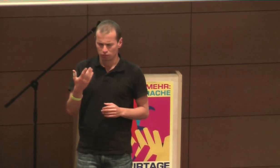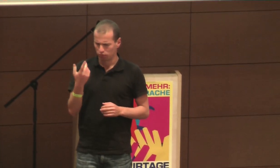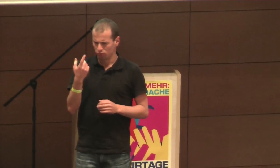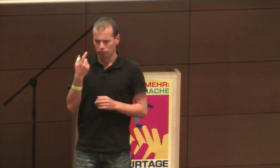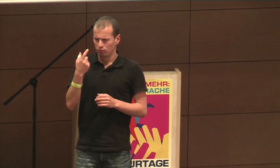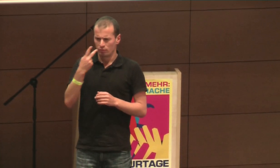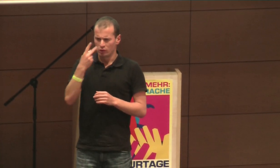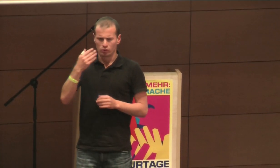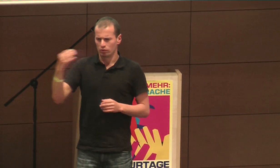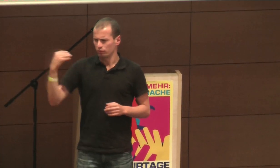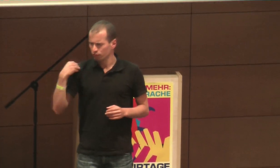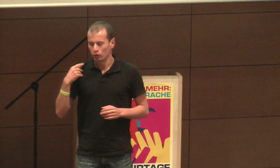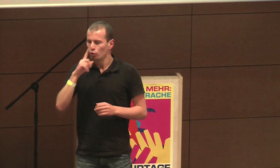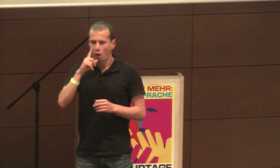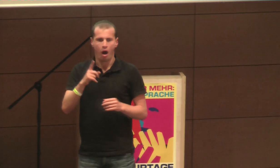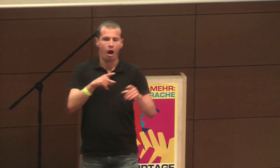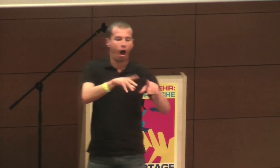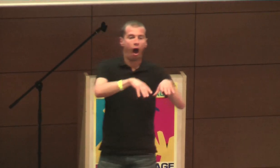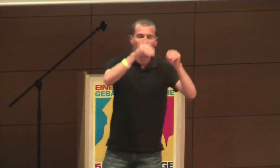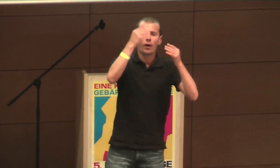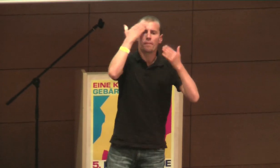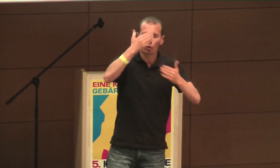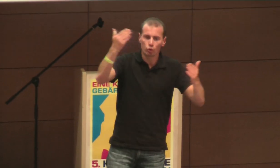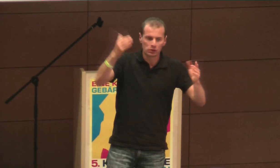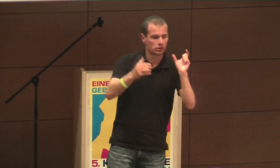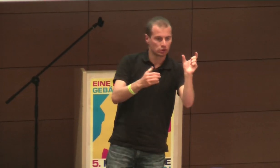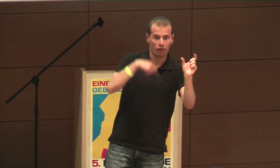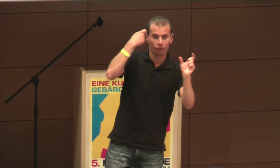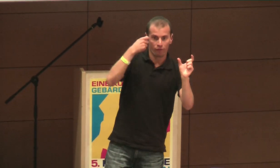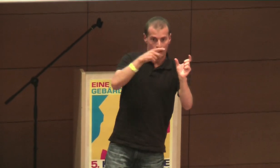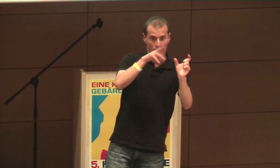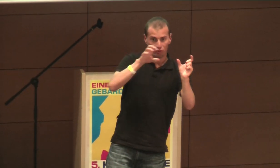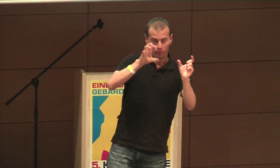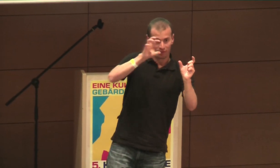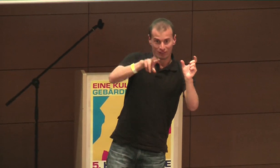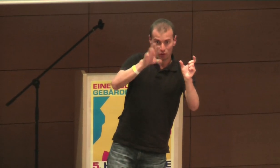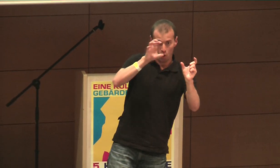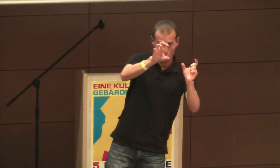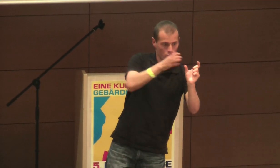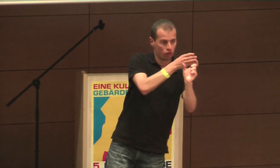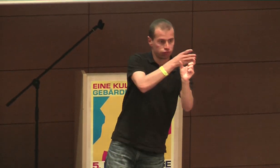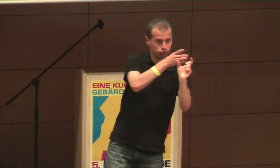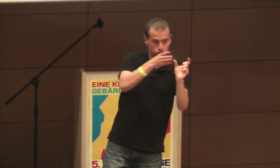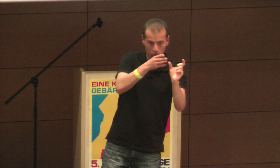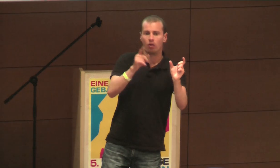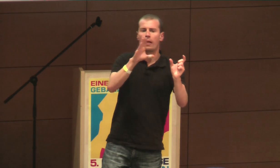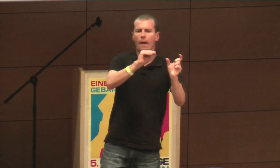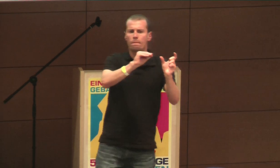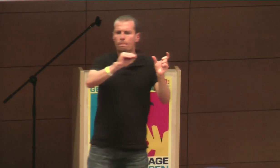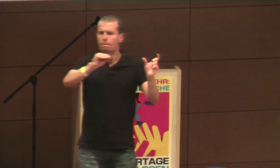Versammlung. Und dann, nach den weiteren Tagen, gab es die Begrüßung auch mit einem Video. war der Dolmetscher